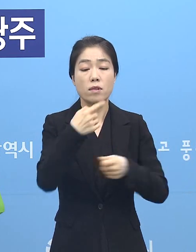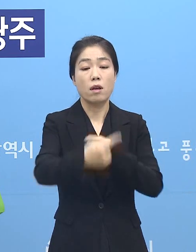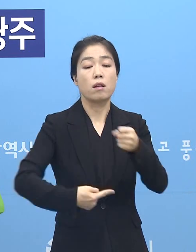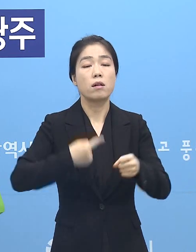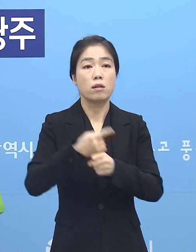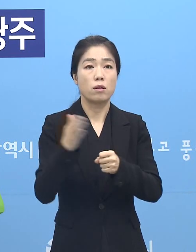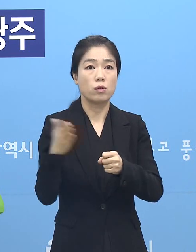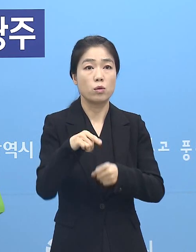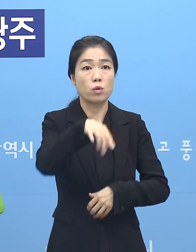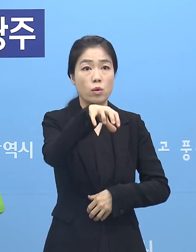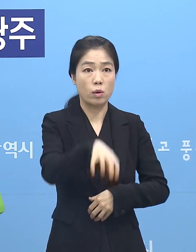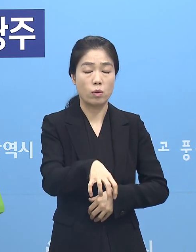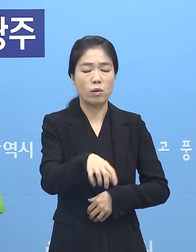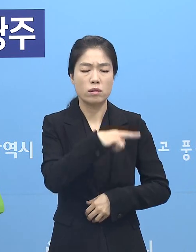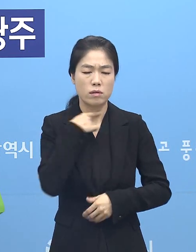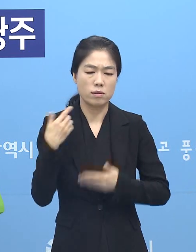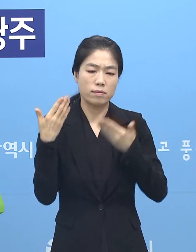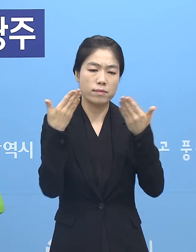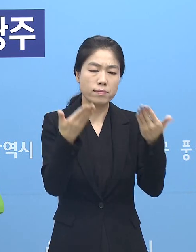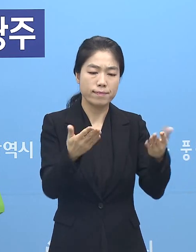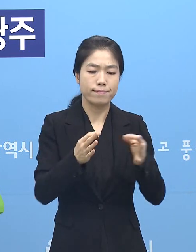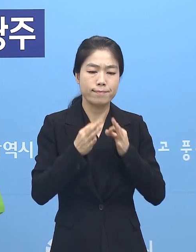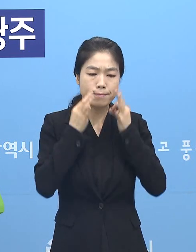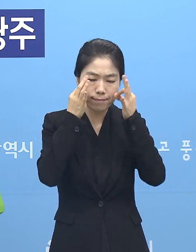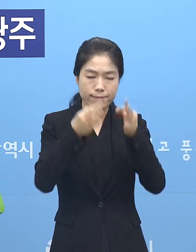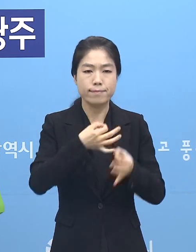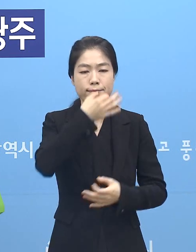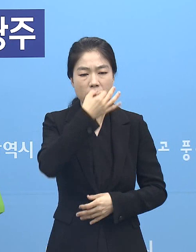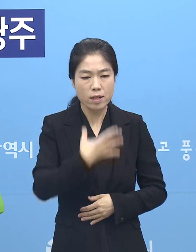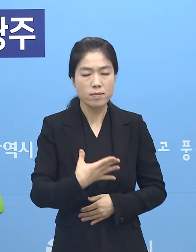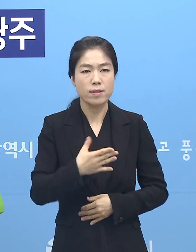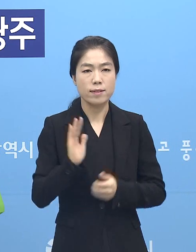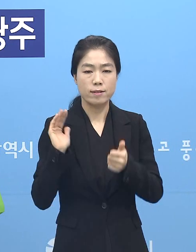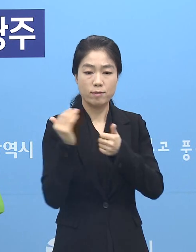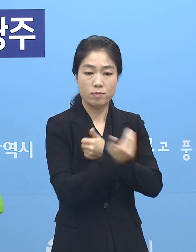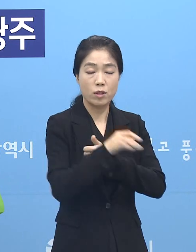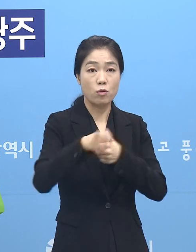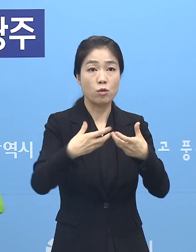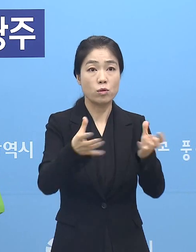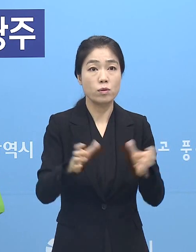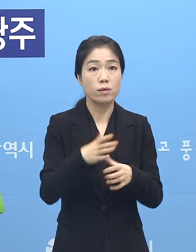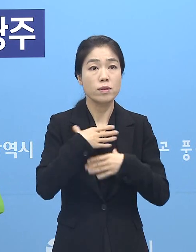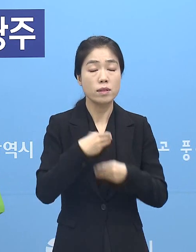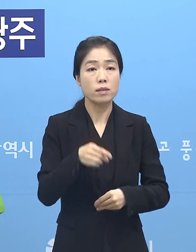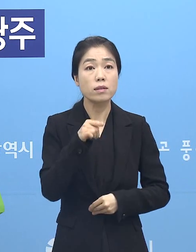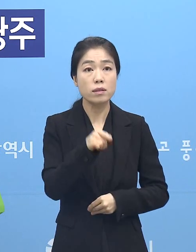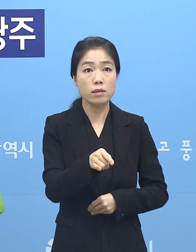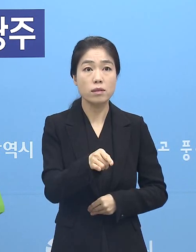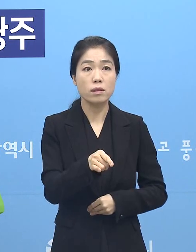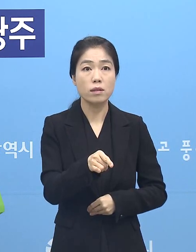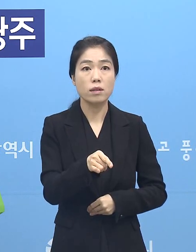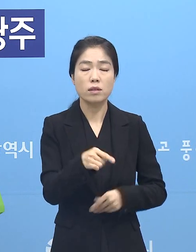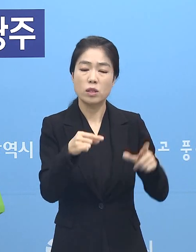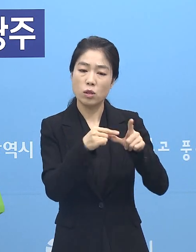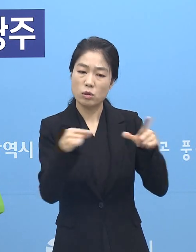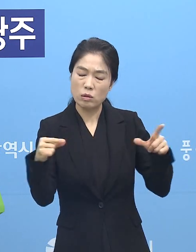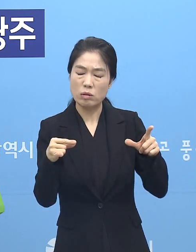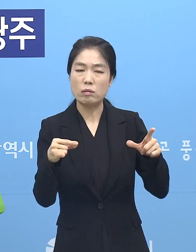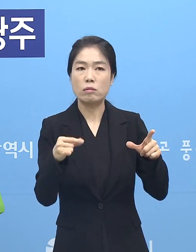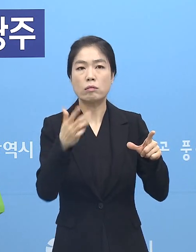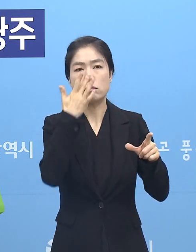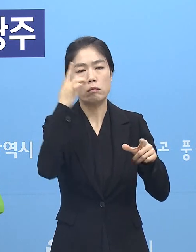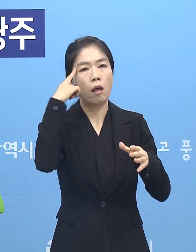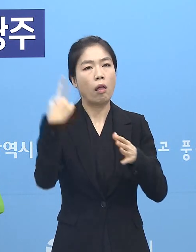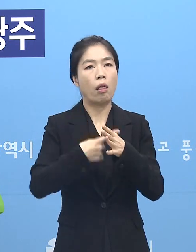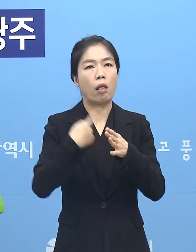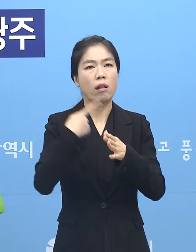가까이 현장에서 헌신하면서 힘들게 지켜냈던 강주 공동체의 안전이 소수의 부주의와